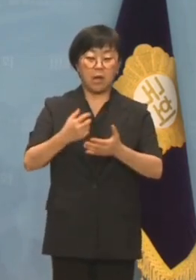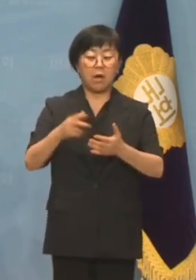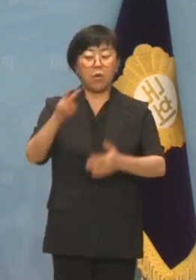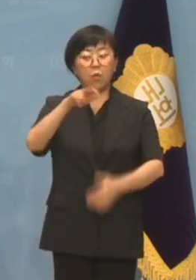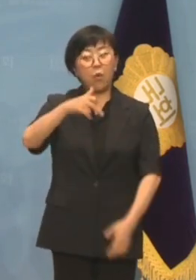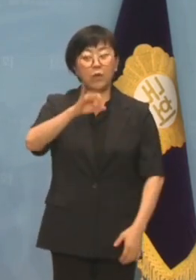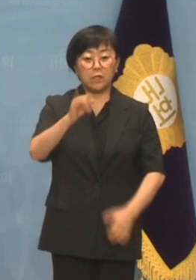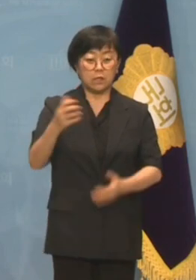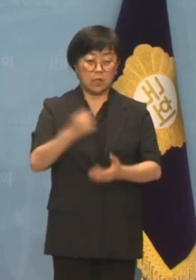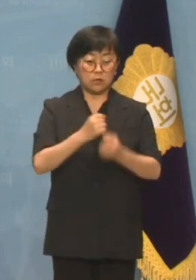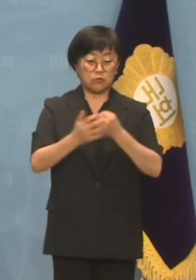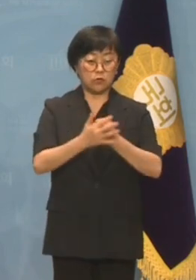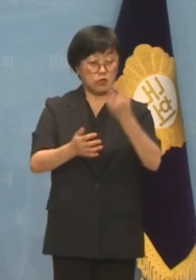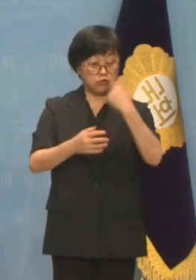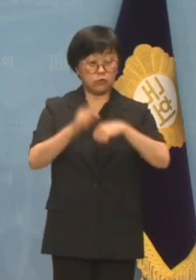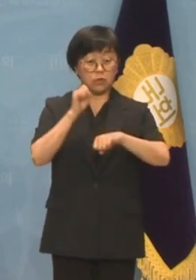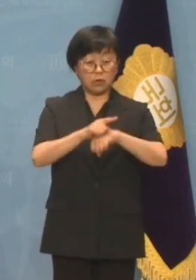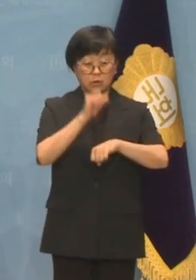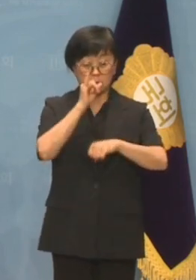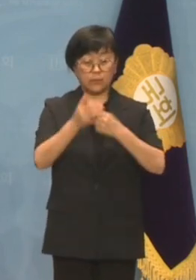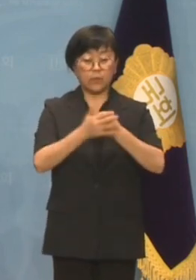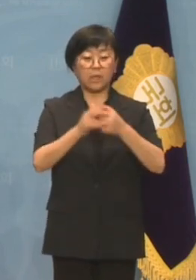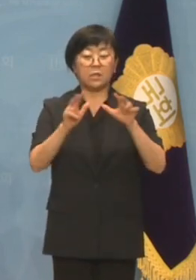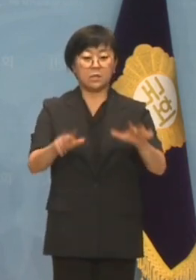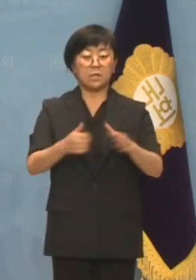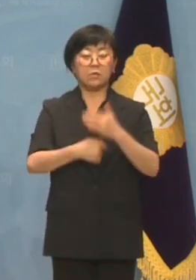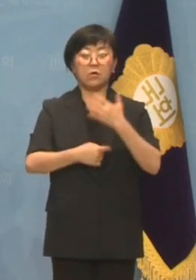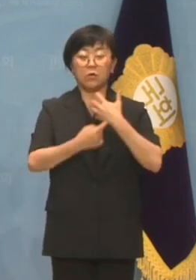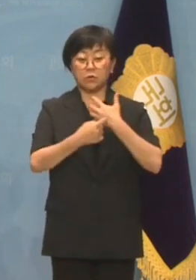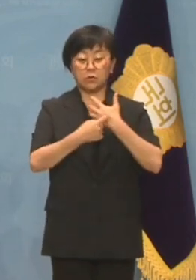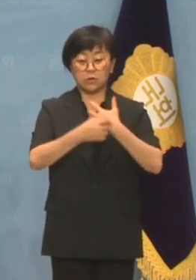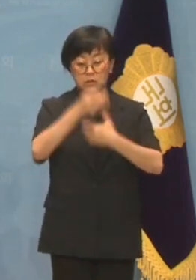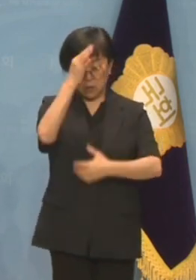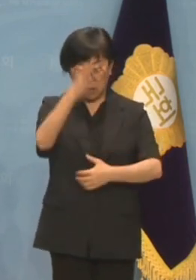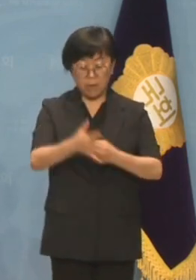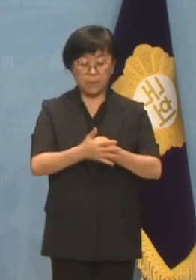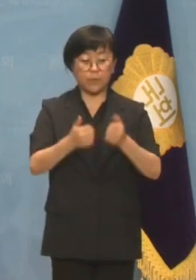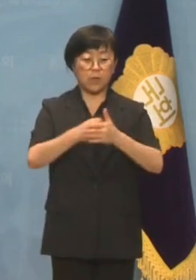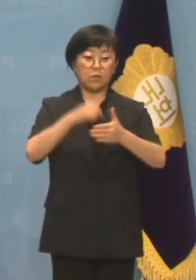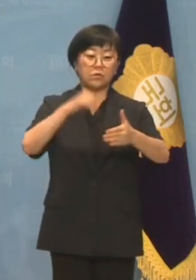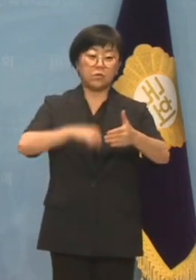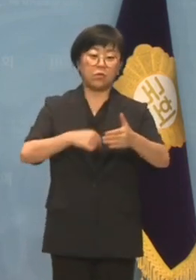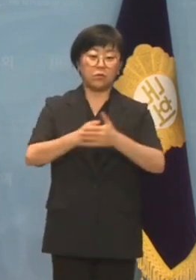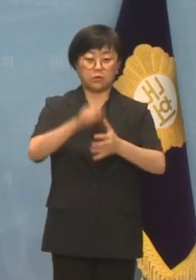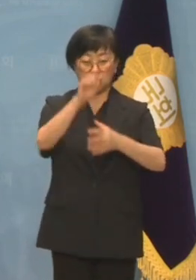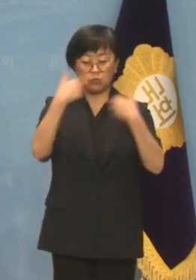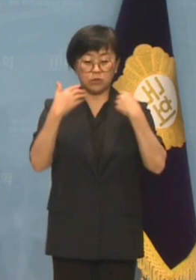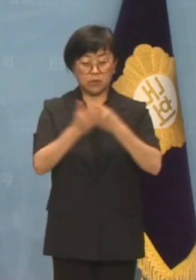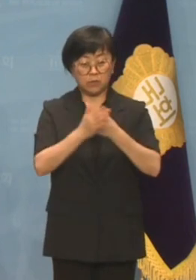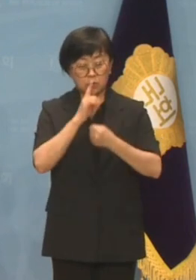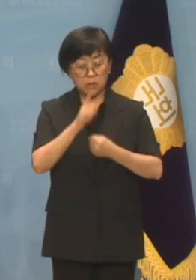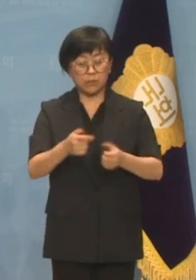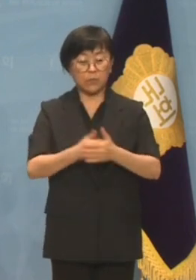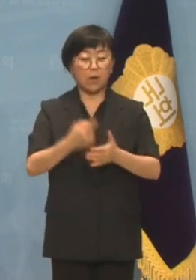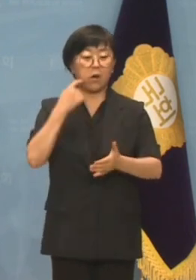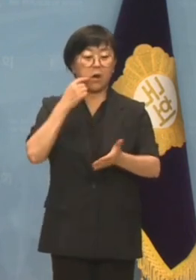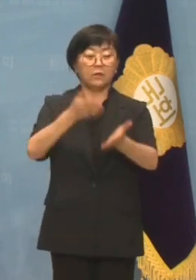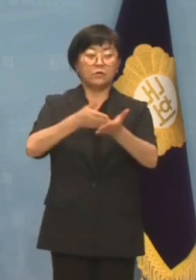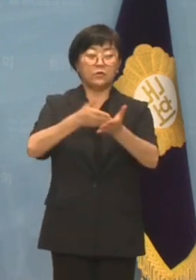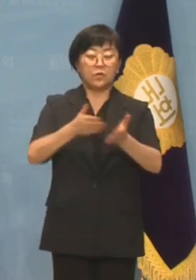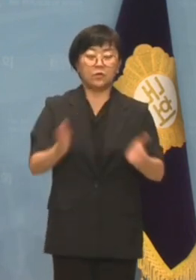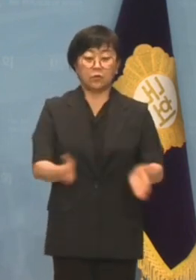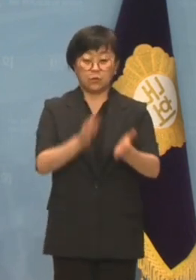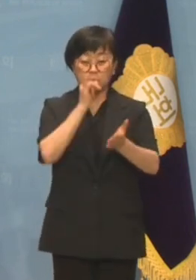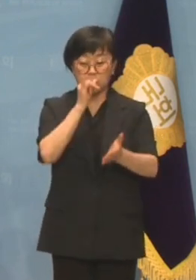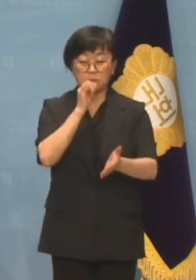코인을 보유하는 이중성을 보이더니 이제는 겉으로는 사과하며 속으로는 정부를 탓하른 가짜뉴스